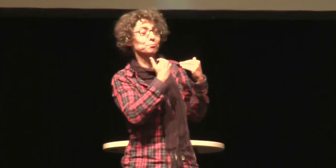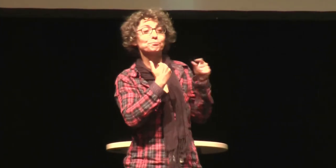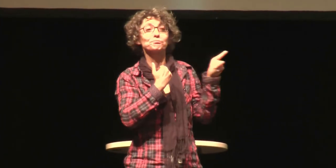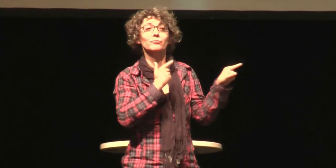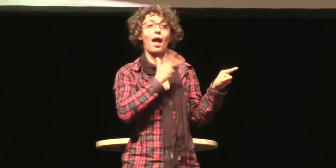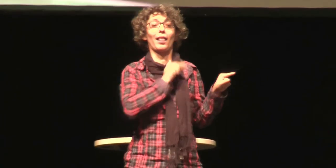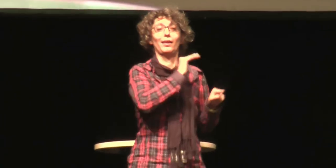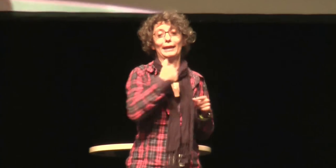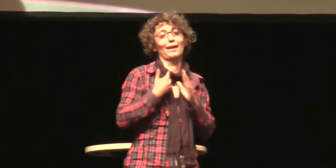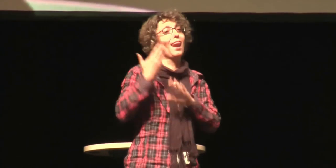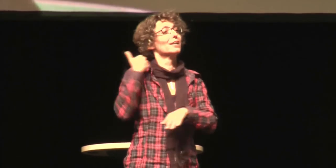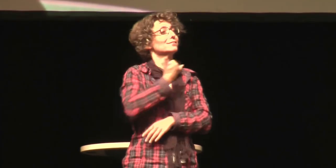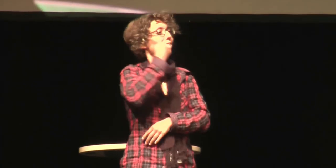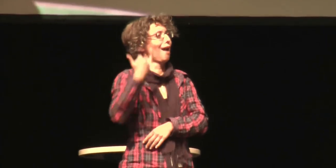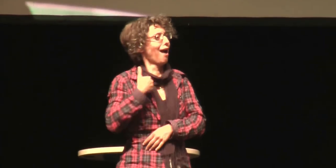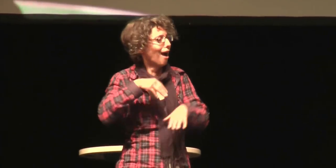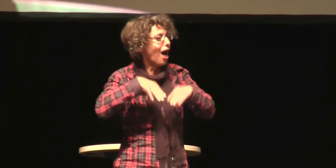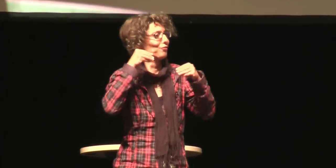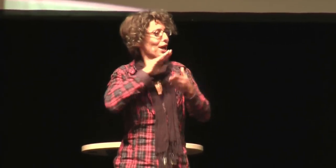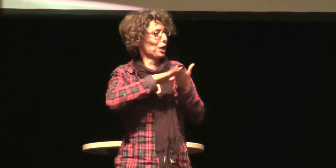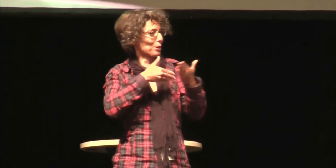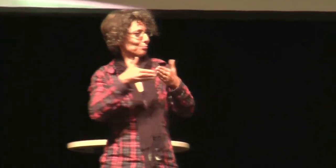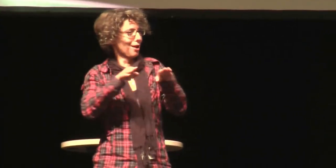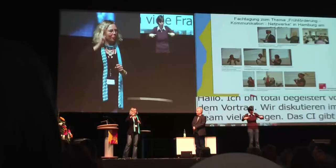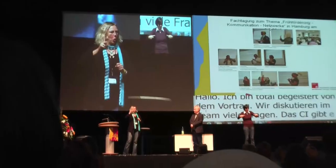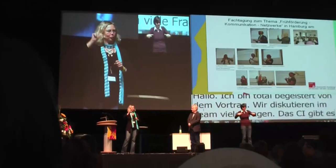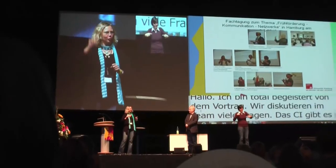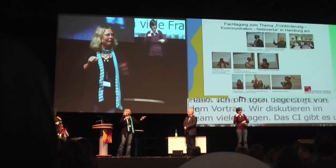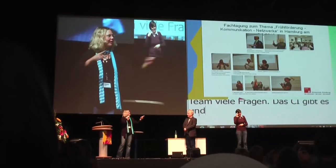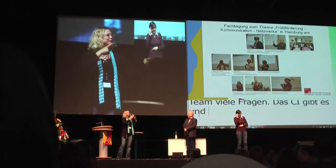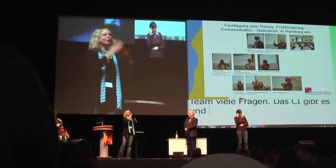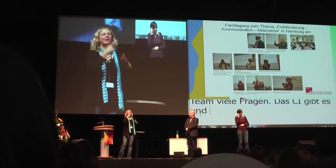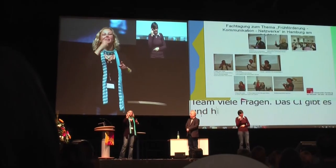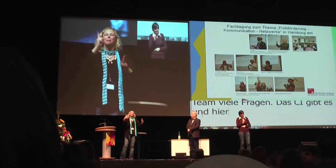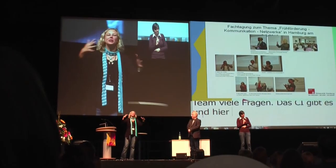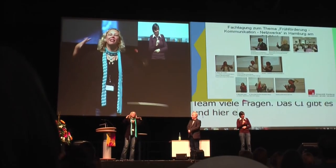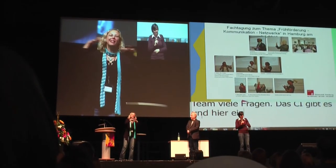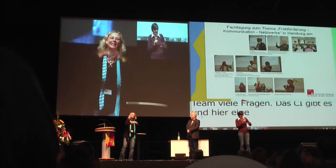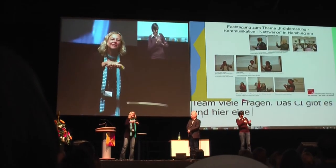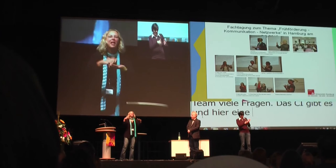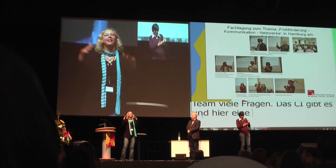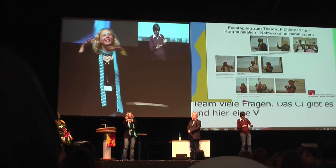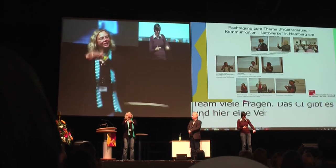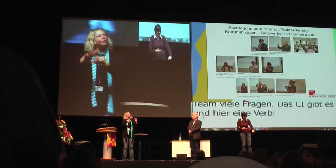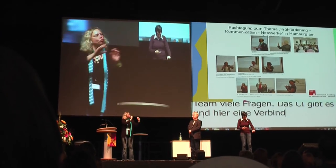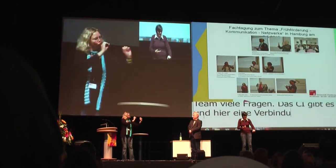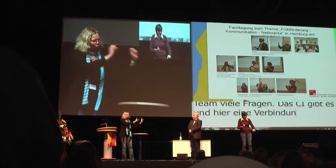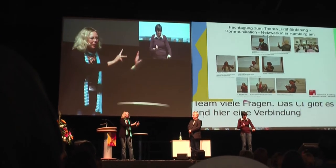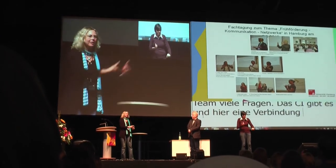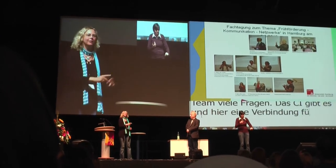das hat mich stark berührt, muss ich ganz ehrlich sagen. Ich habe das wichtig und trotzdem ist es noch zu wenig. Und deinen Appell